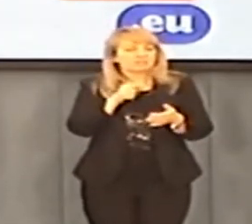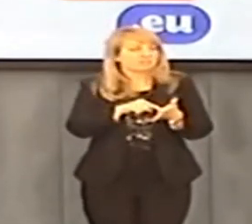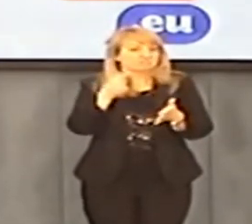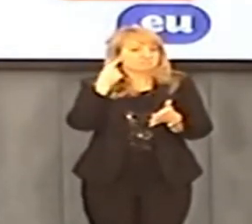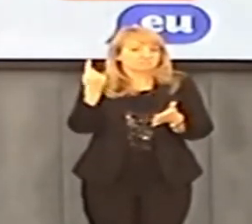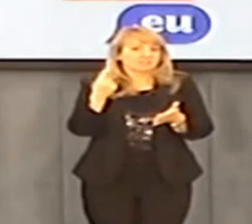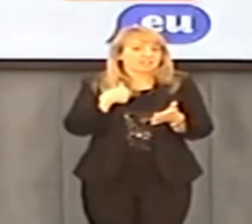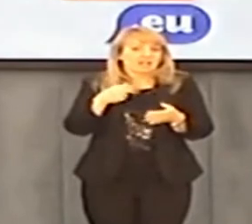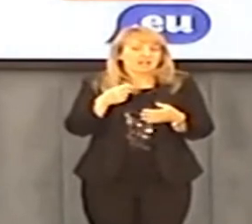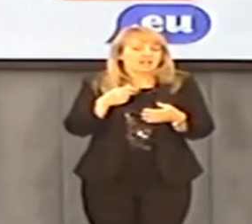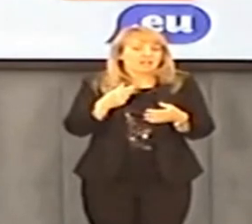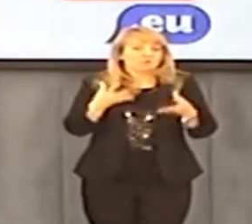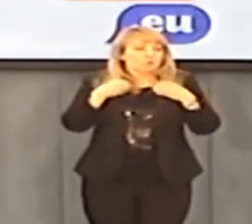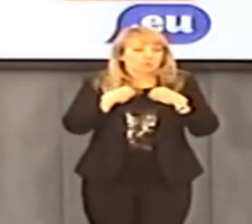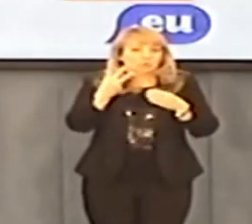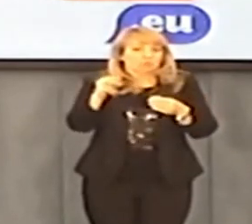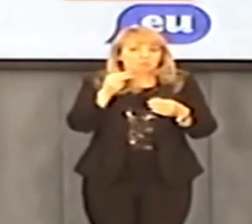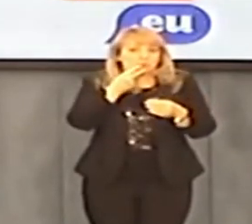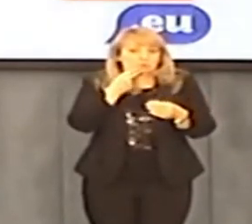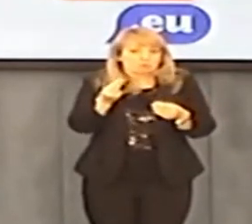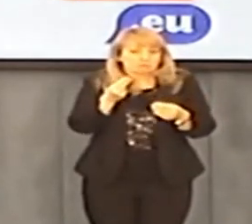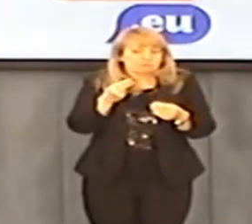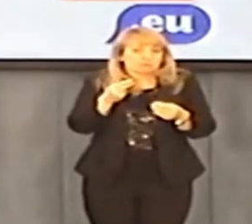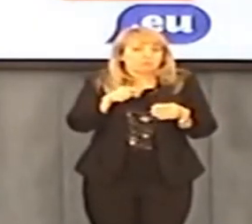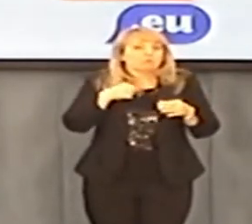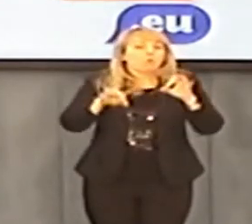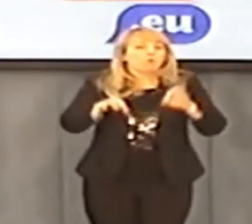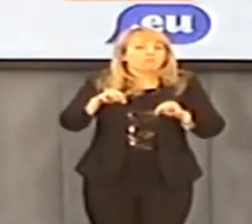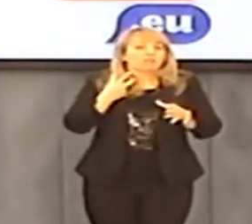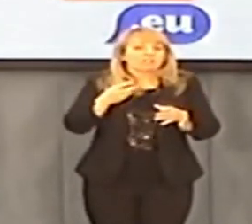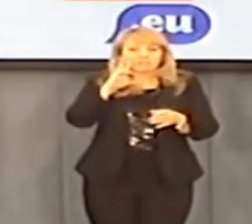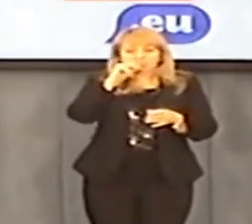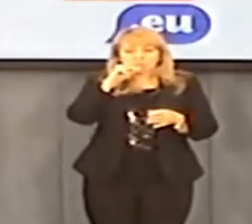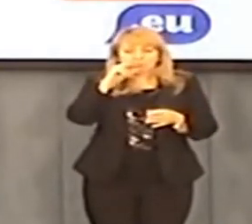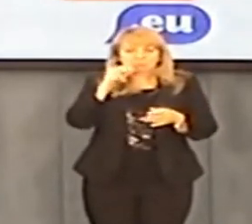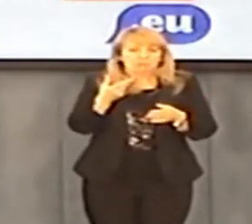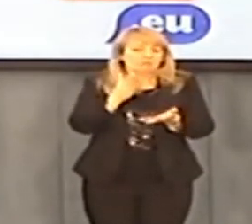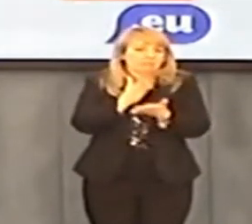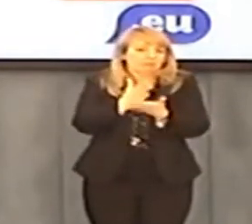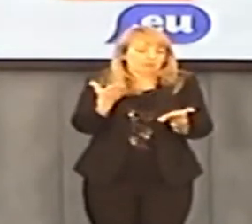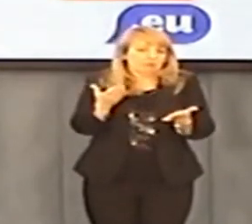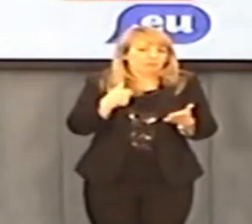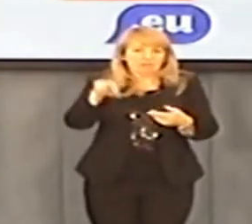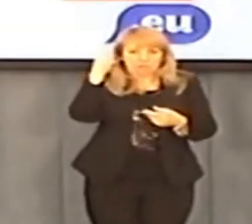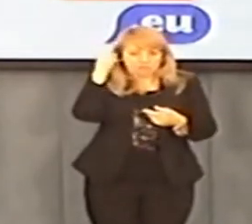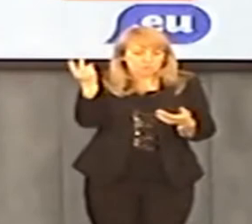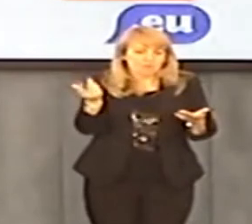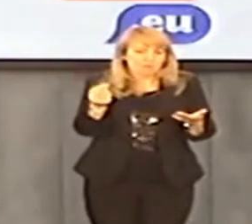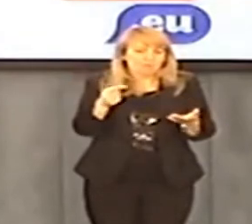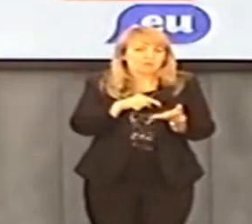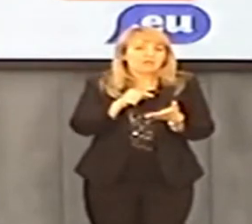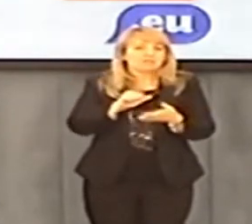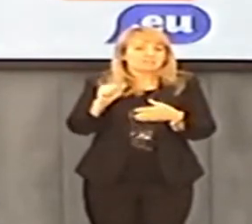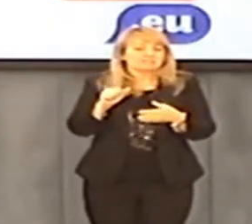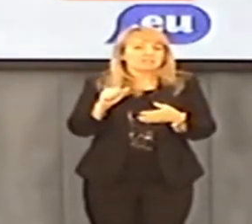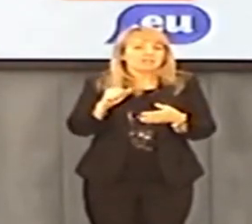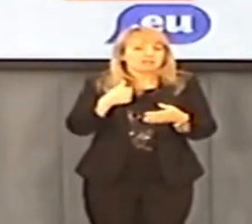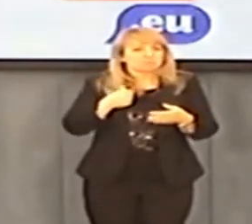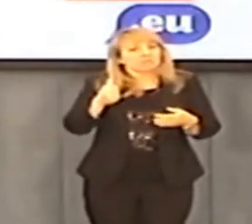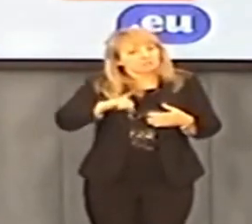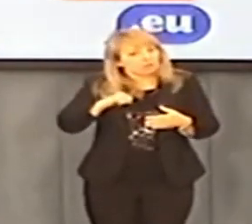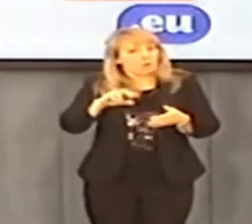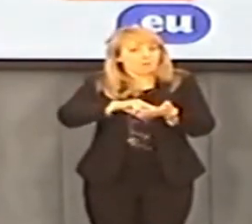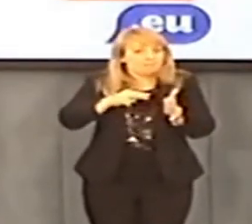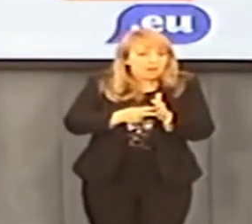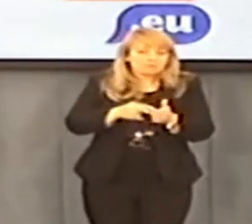nie było odpowiedzi na żadne pytania. Ta konferencja to był jakiś bełkot proceduralny. Naprawdę ja się